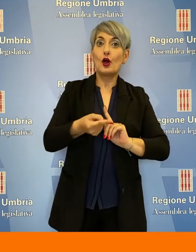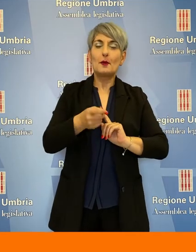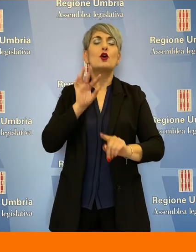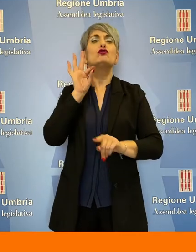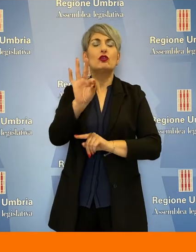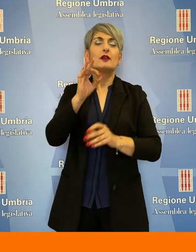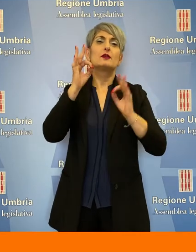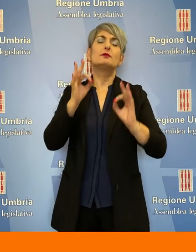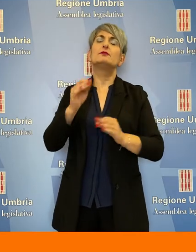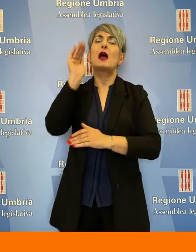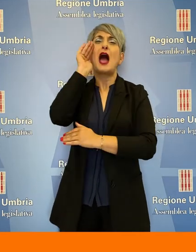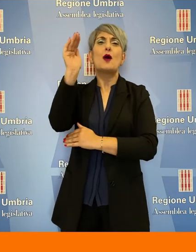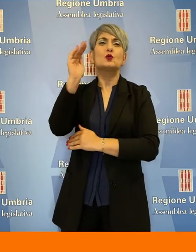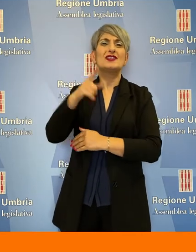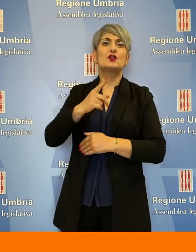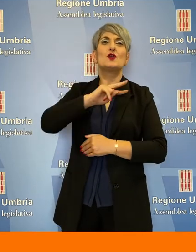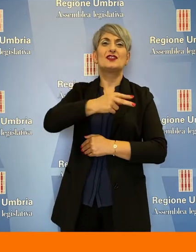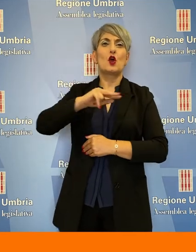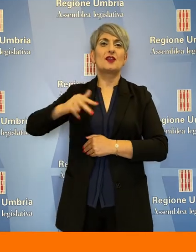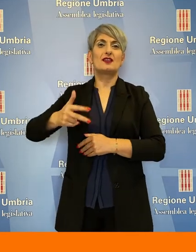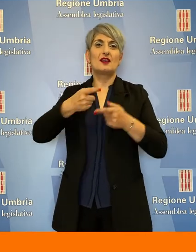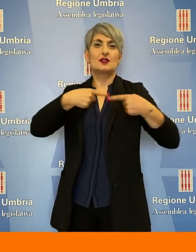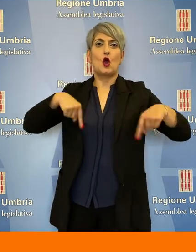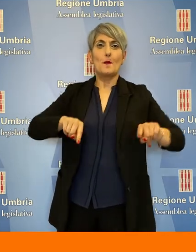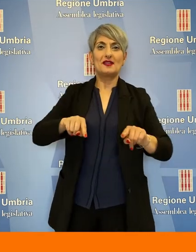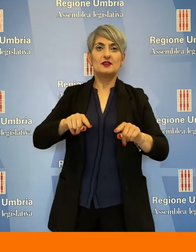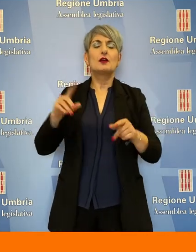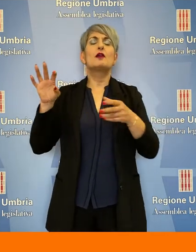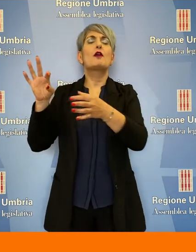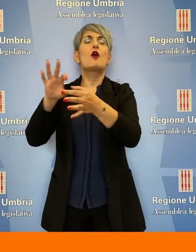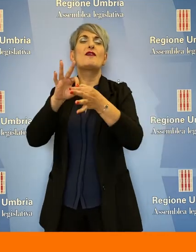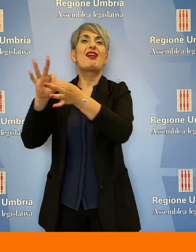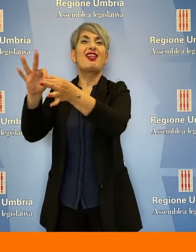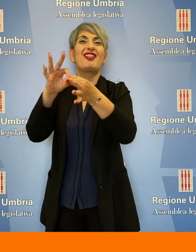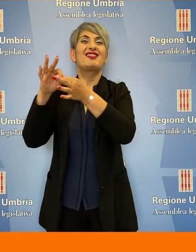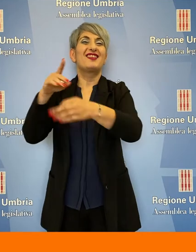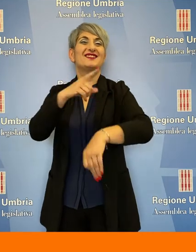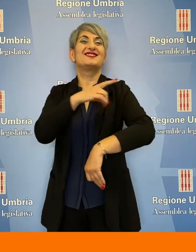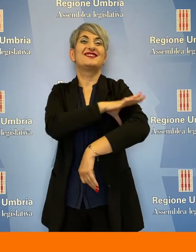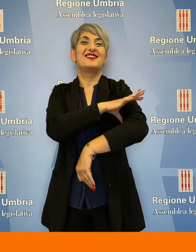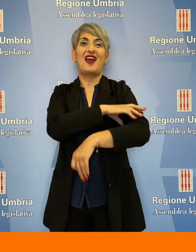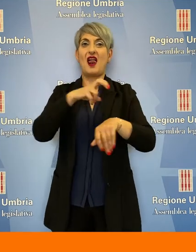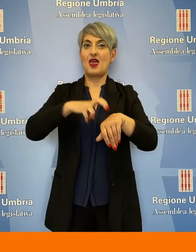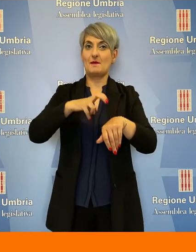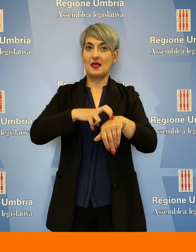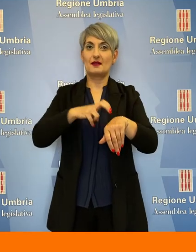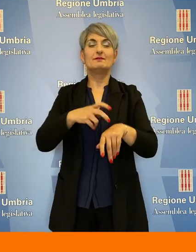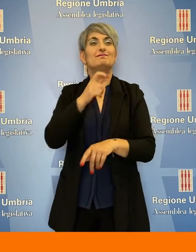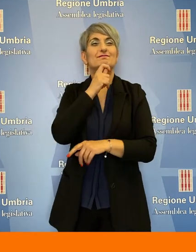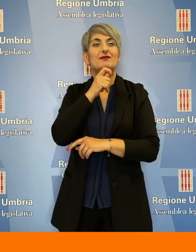state al centro dell'audizione di seconda e terza commissione con l'intersindacale medica. Marco Paganini.